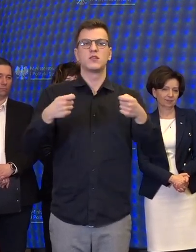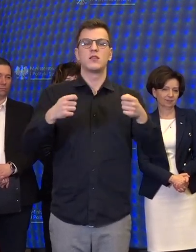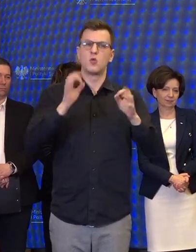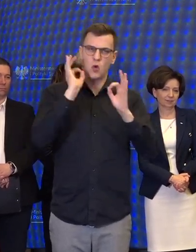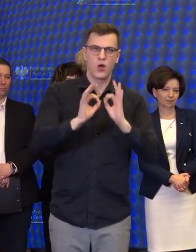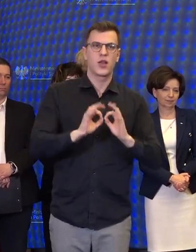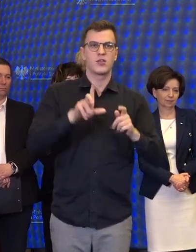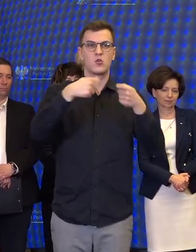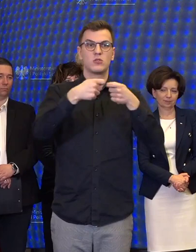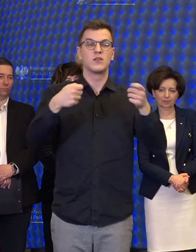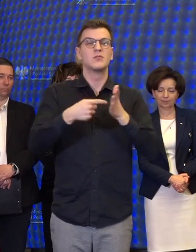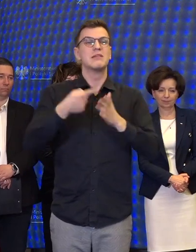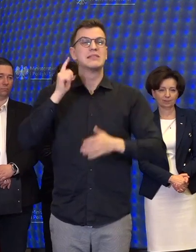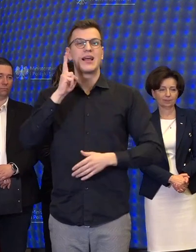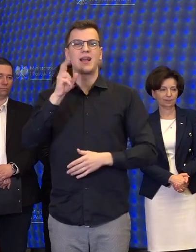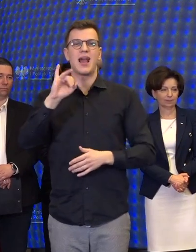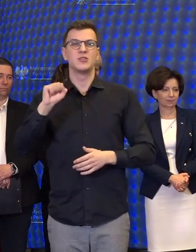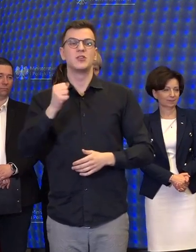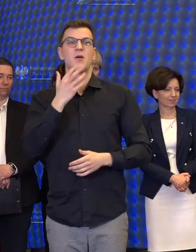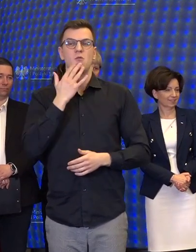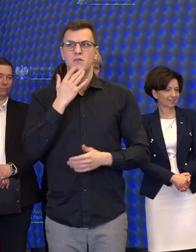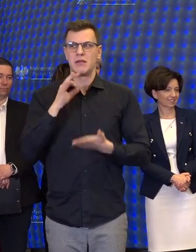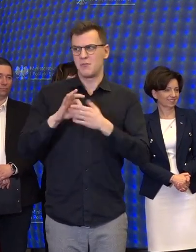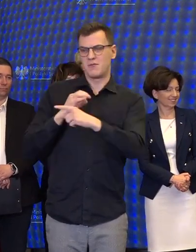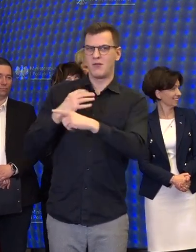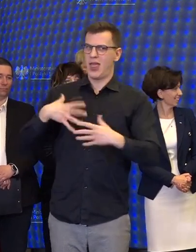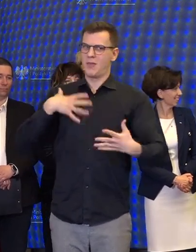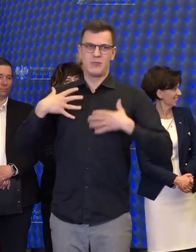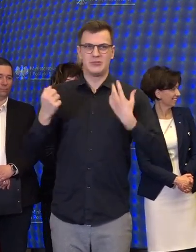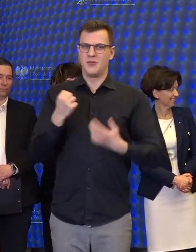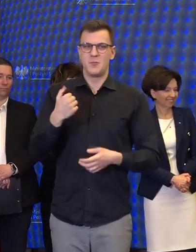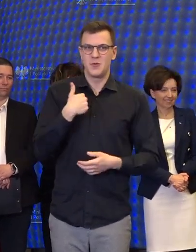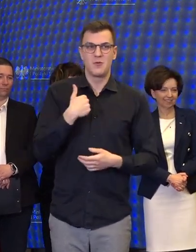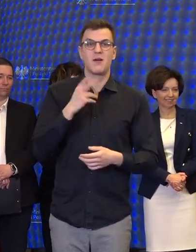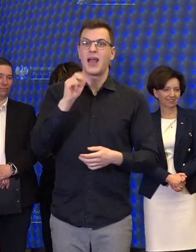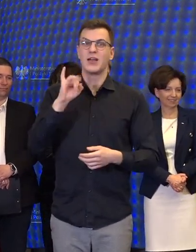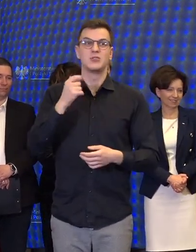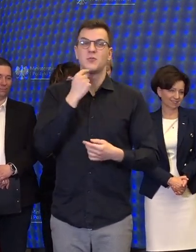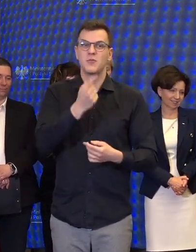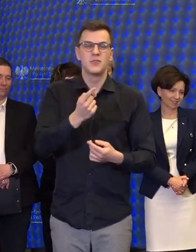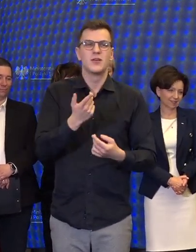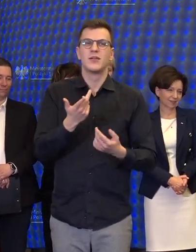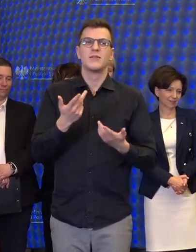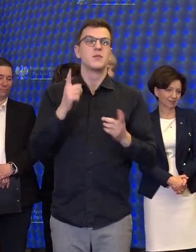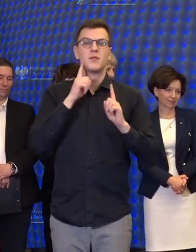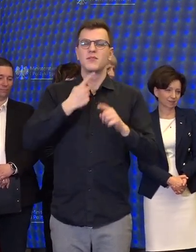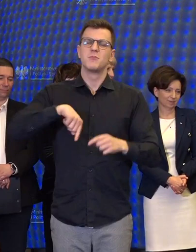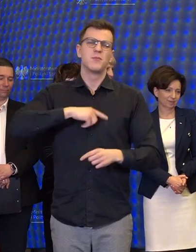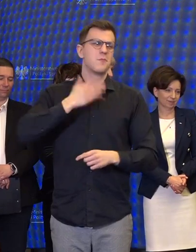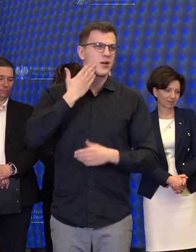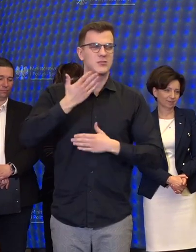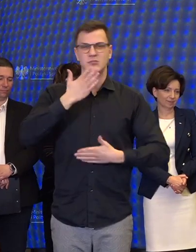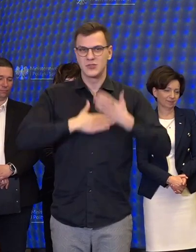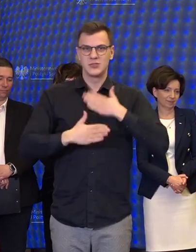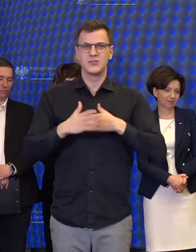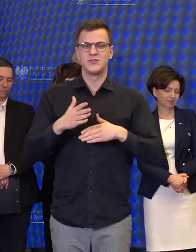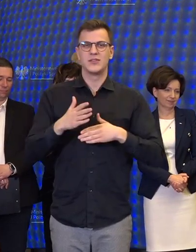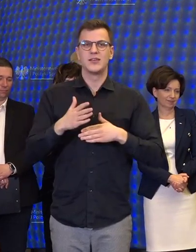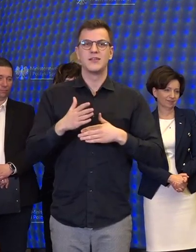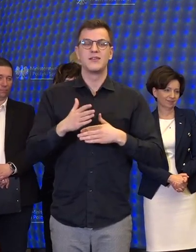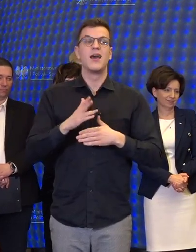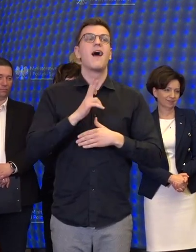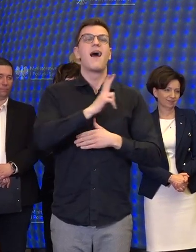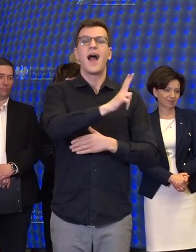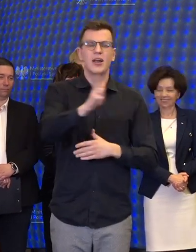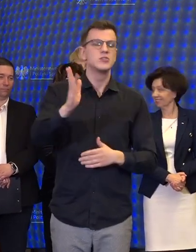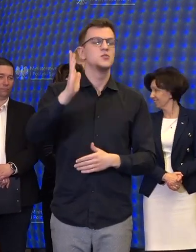I tak jak powiedziała przed chwilą Kasia, chyba w dużych emocjach tak myślę, bo naprawdę jesteśmy bardzo usatysfakcjonowani i szczęśliwi. Każdy